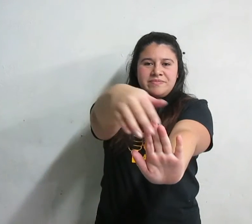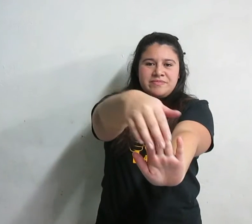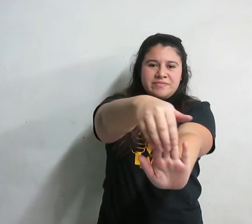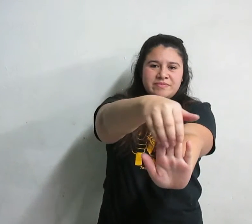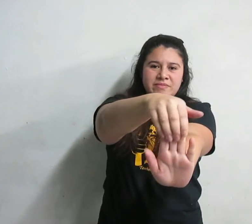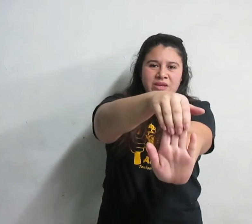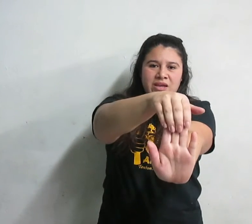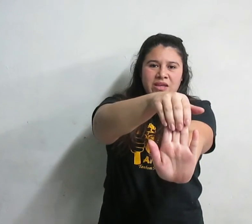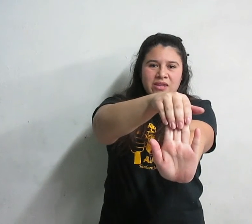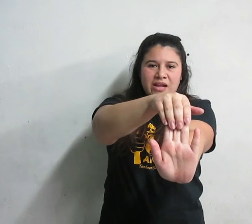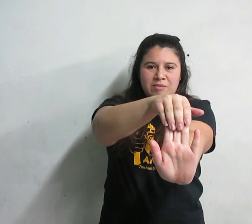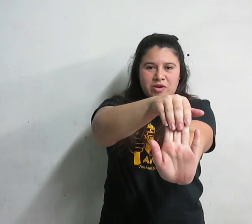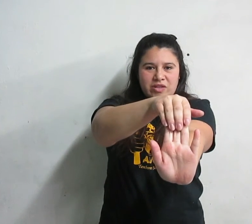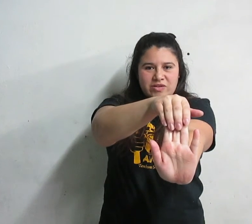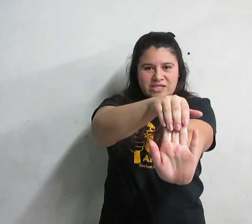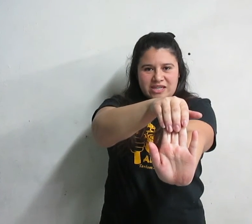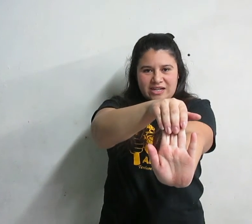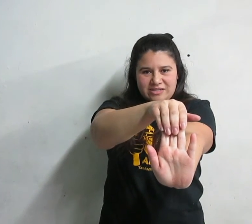tiramos los dedos hacia atrás.